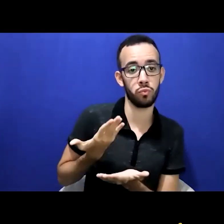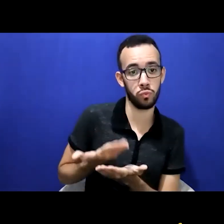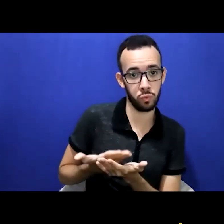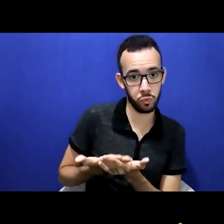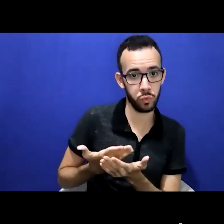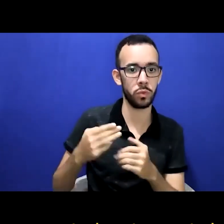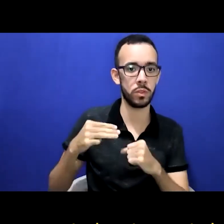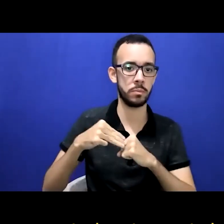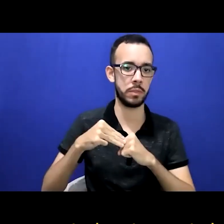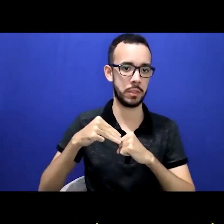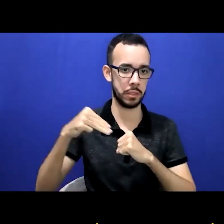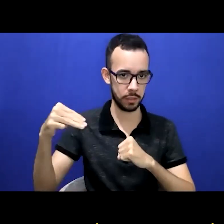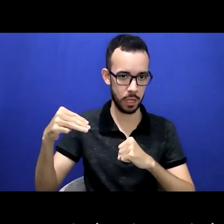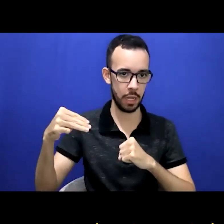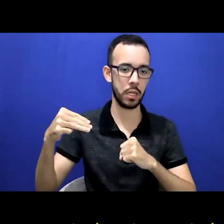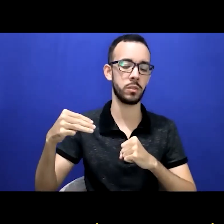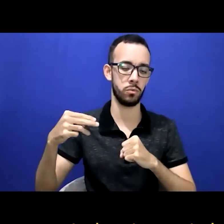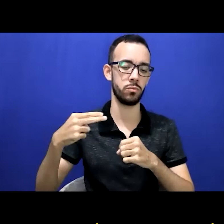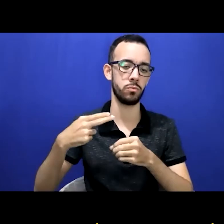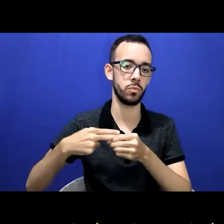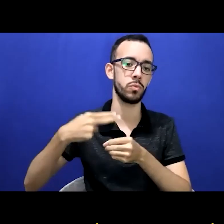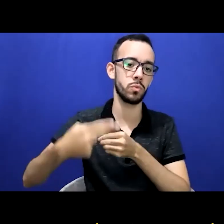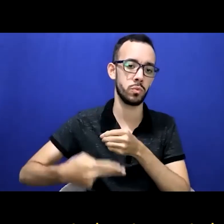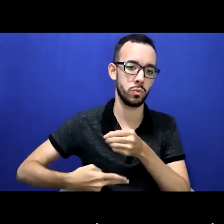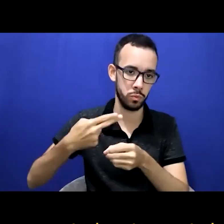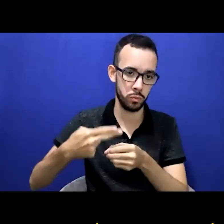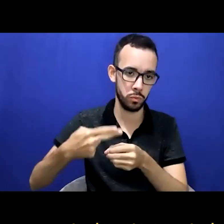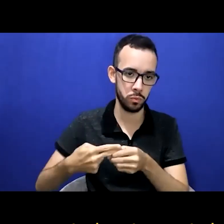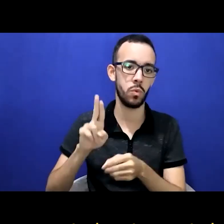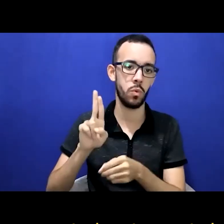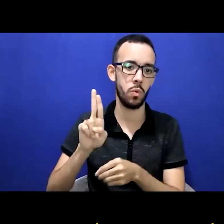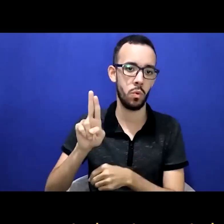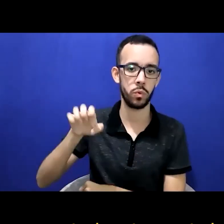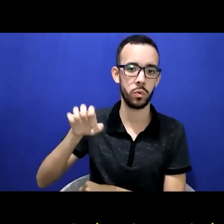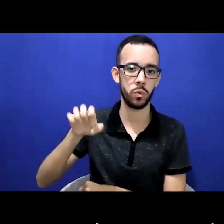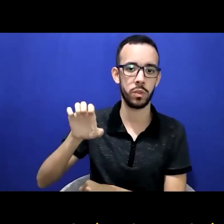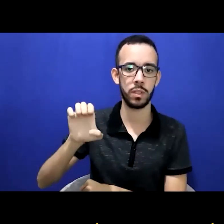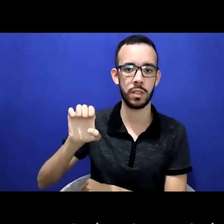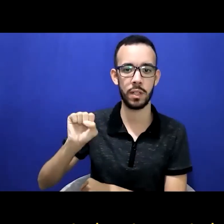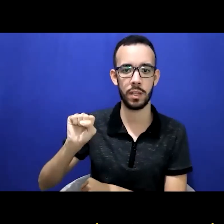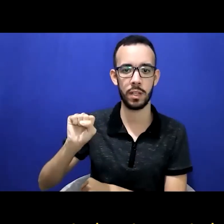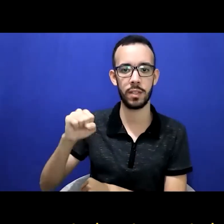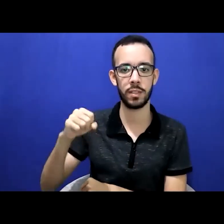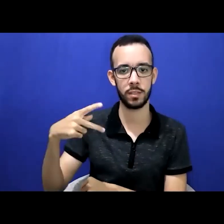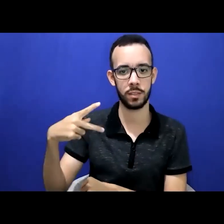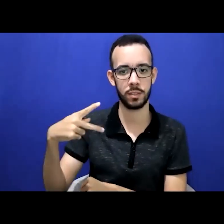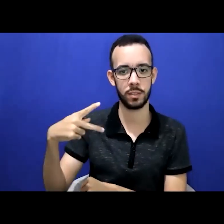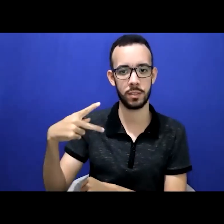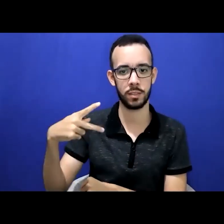Pernambuco. Atualmente, eu estudo, eu sou mestrando na Unesp,